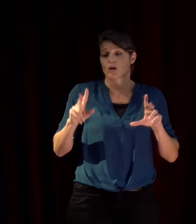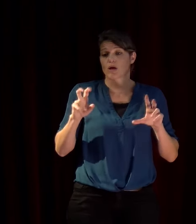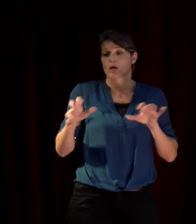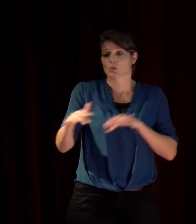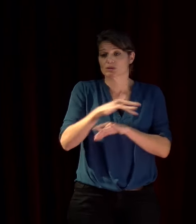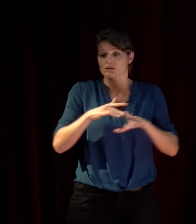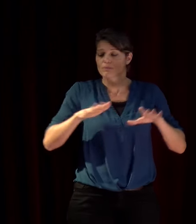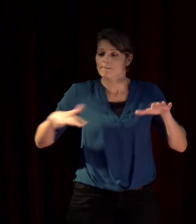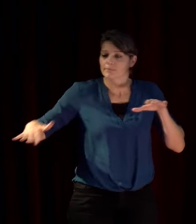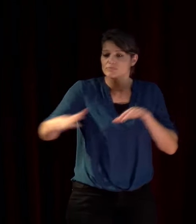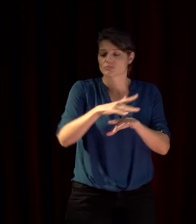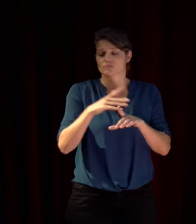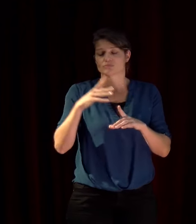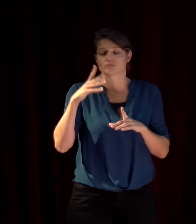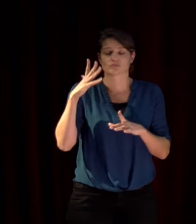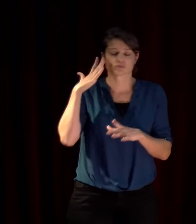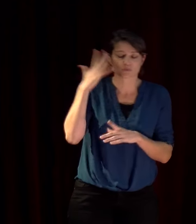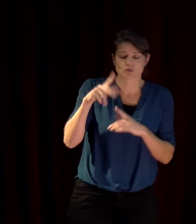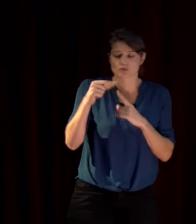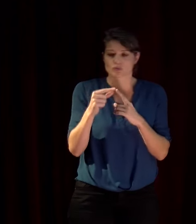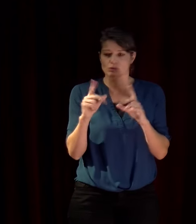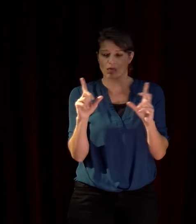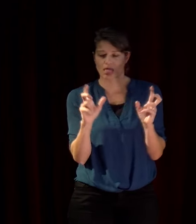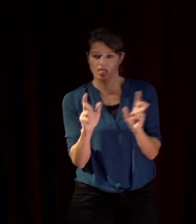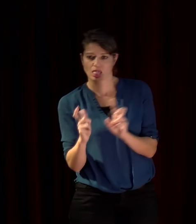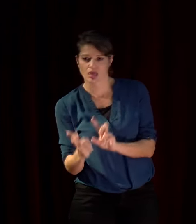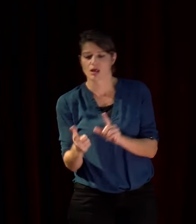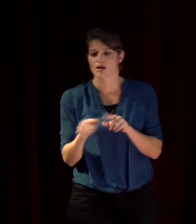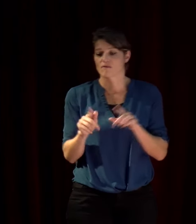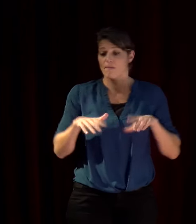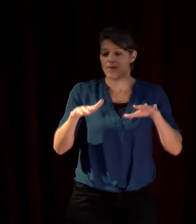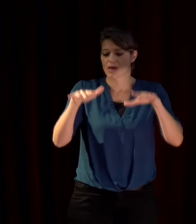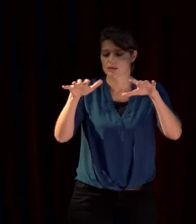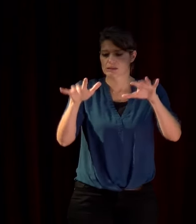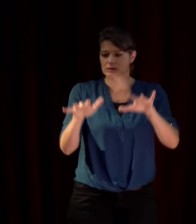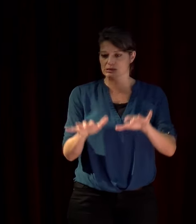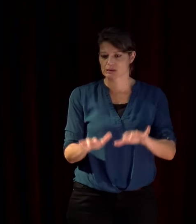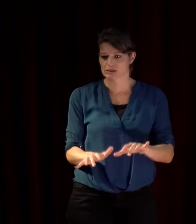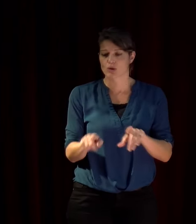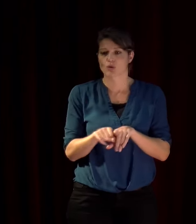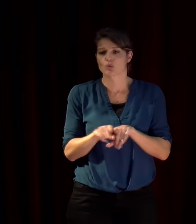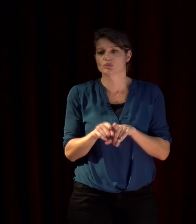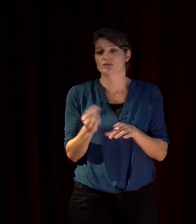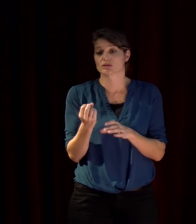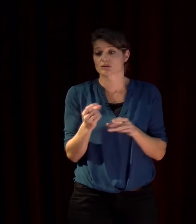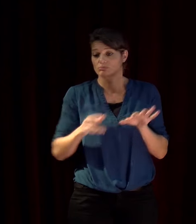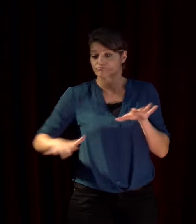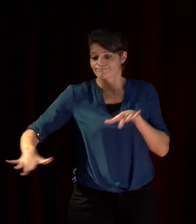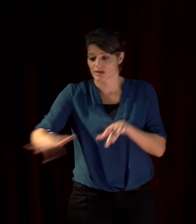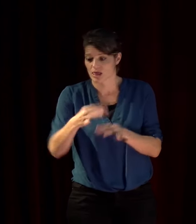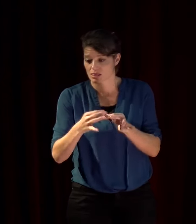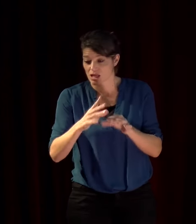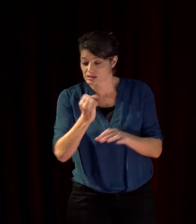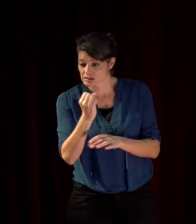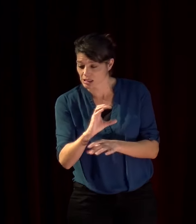le déficit hydrique les sécheresses l'élévation du niveau de la mer les pluies les zones côtières en